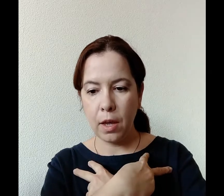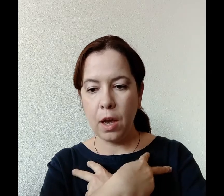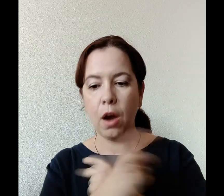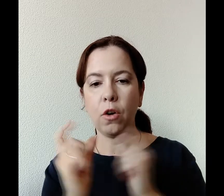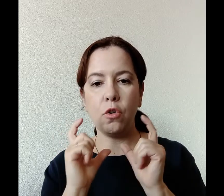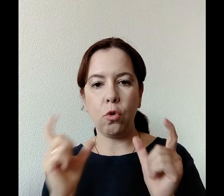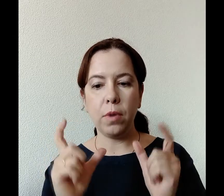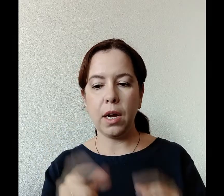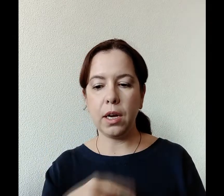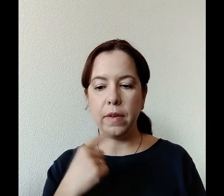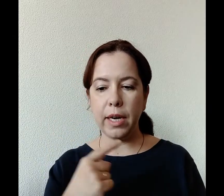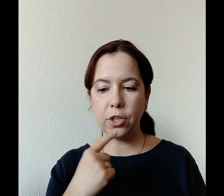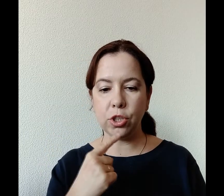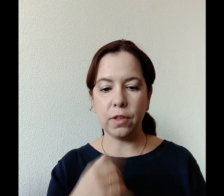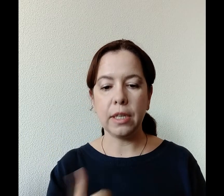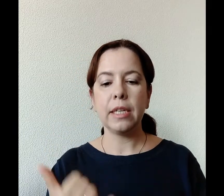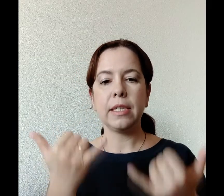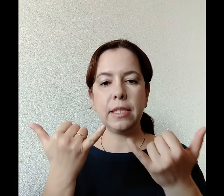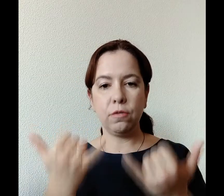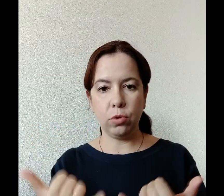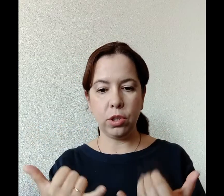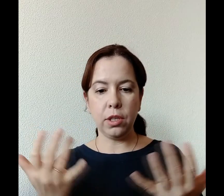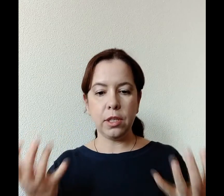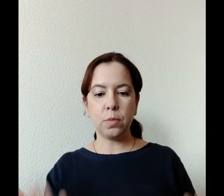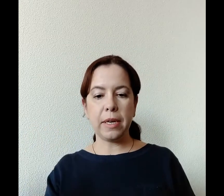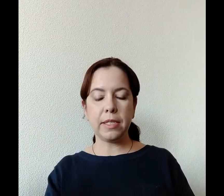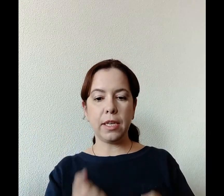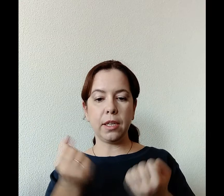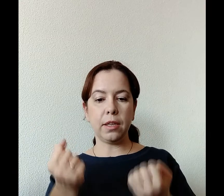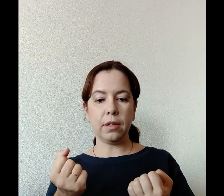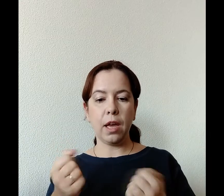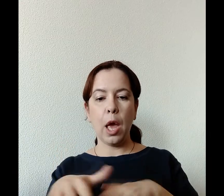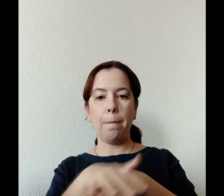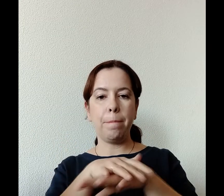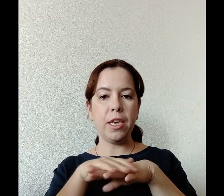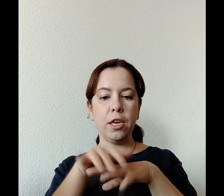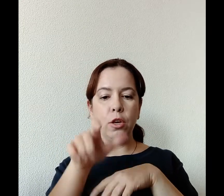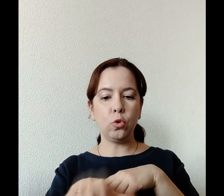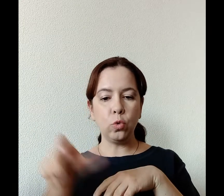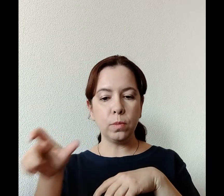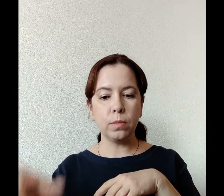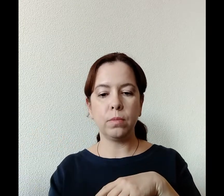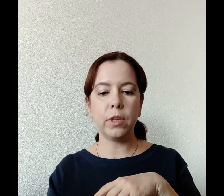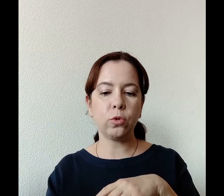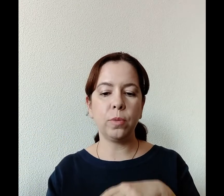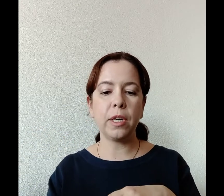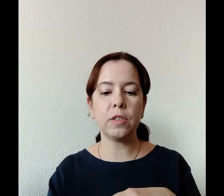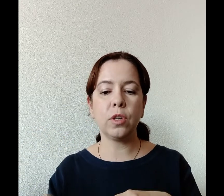громко говорящего, «Сегодня спасение миру, народу я показываю,